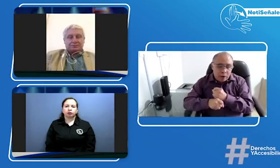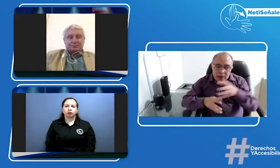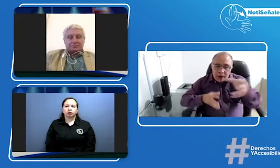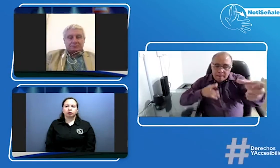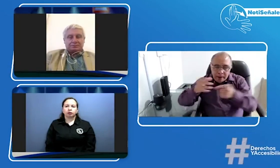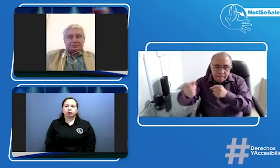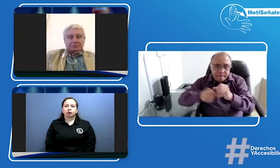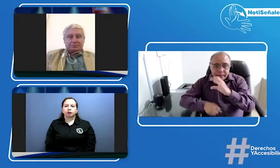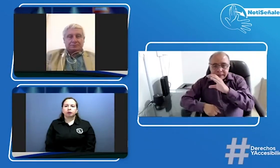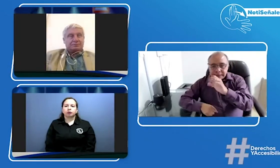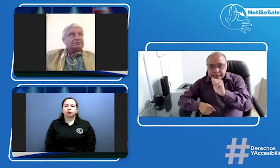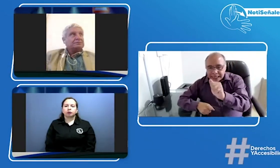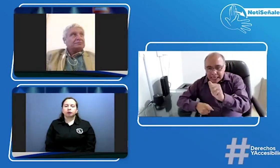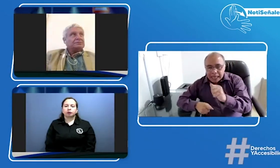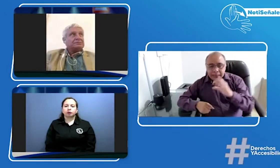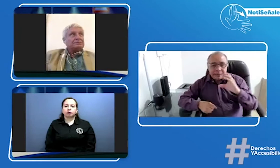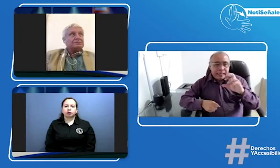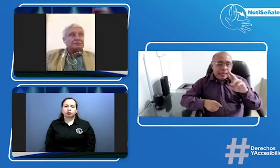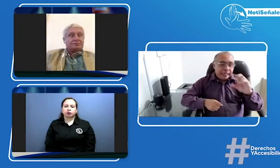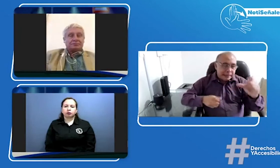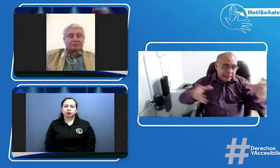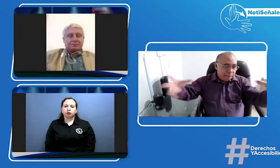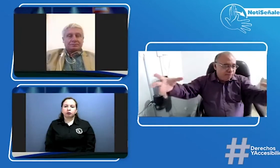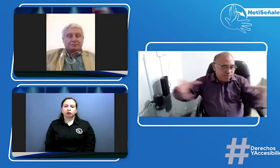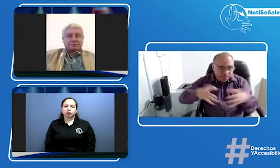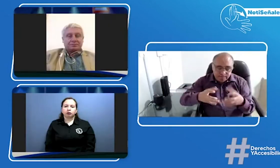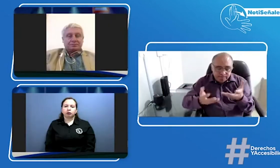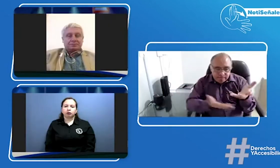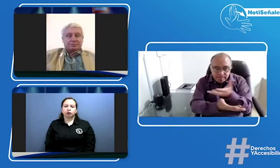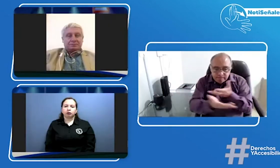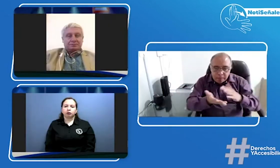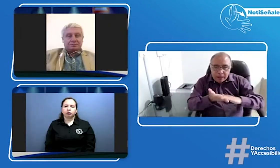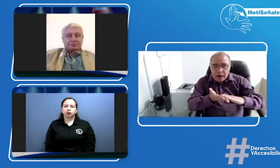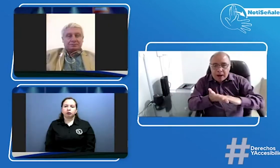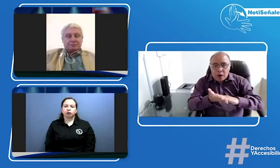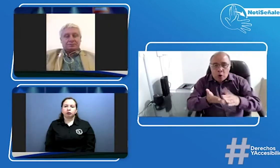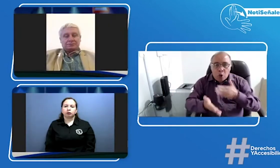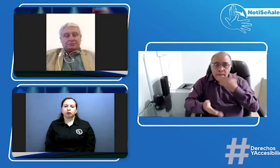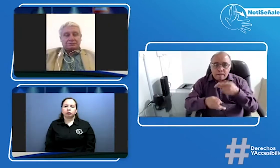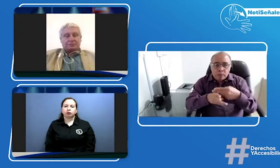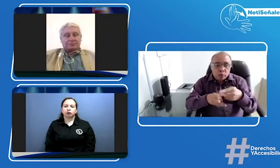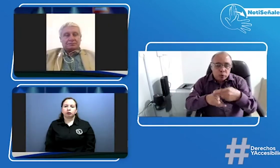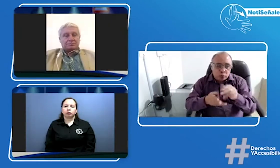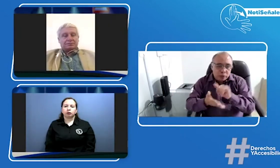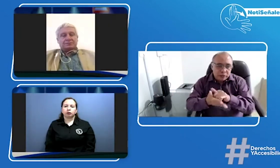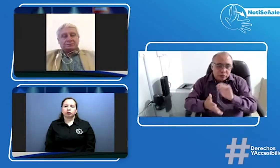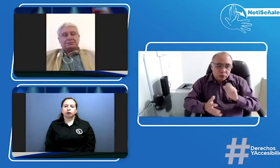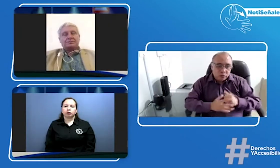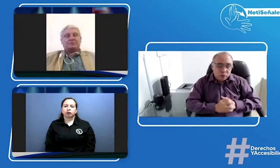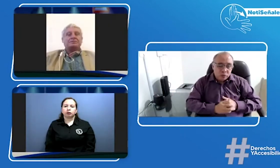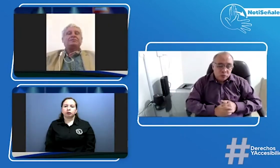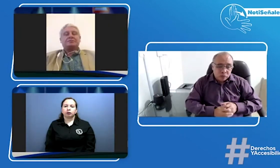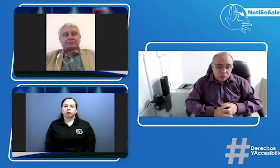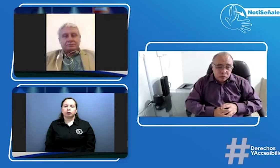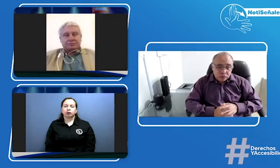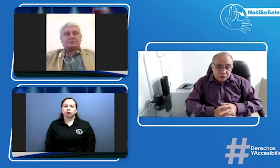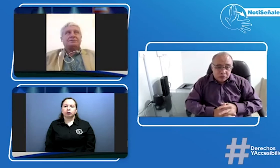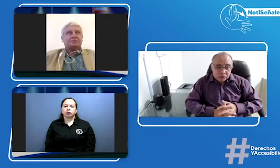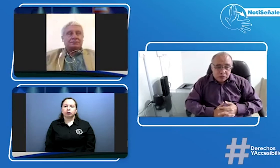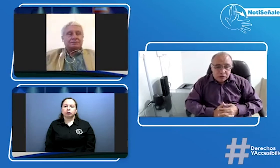transporte junto con los demás actores las personas representantes del CRC nosotros los CEAS para